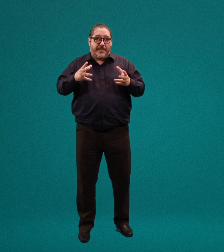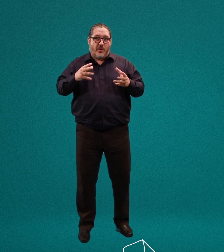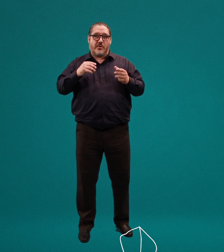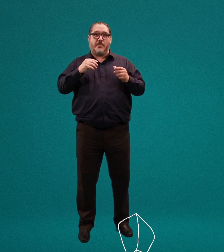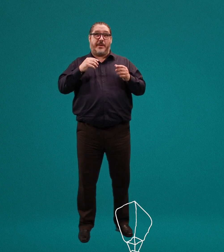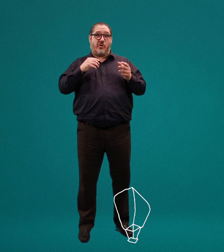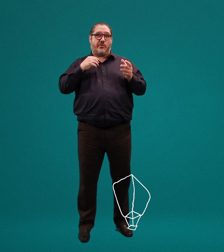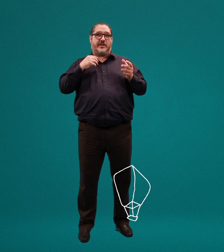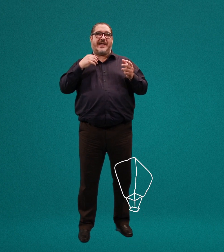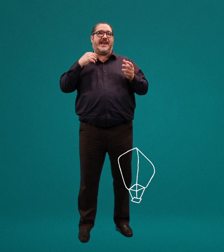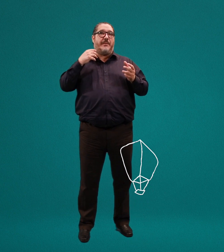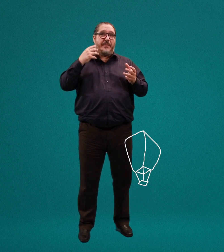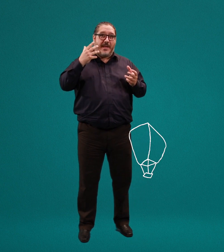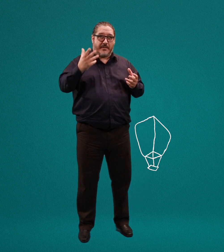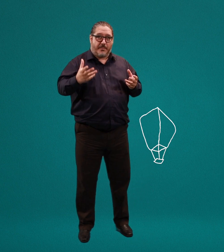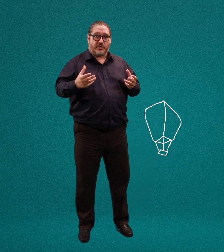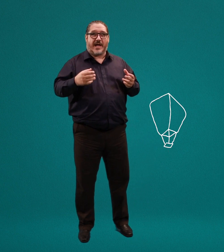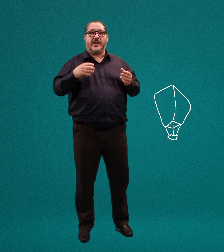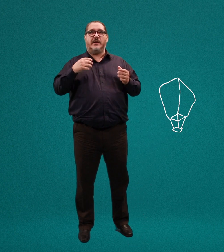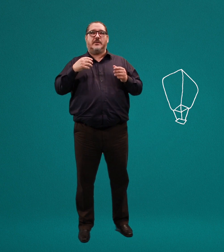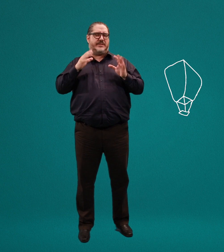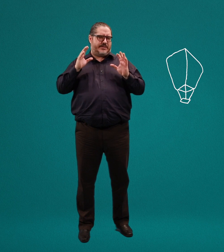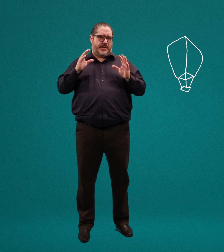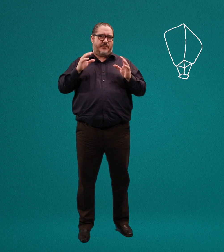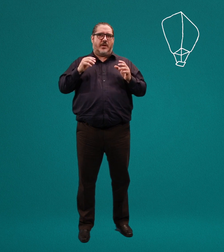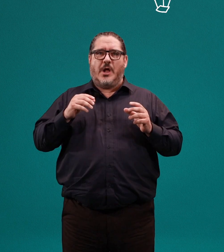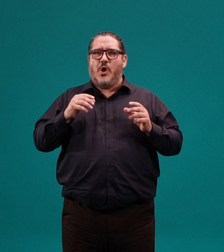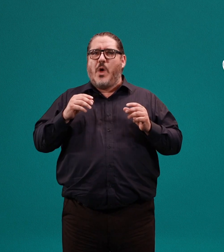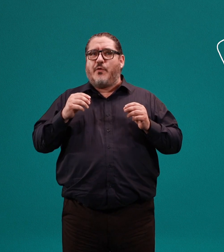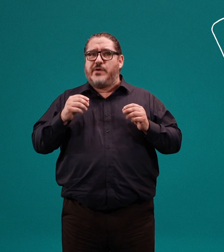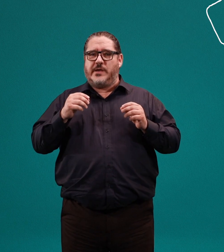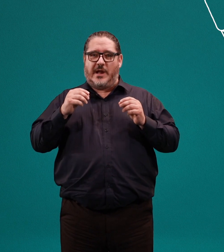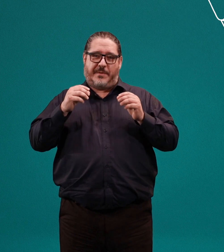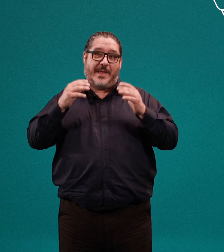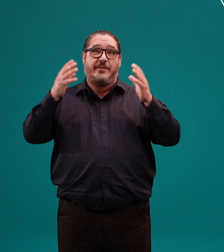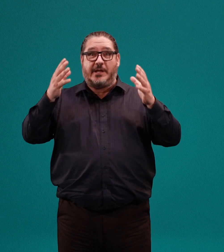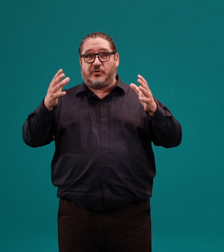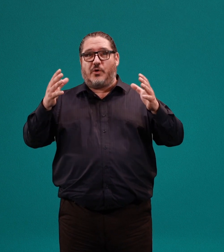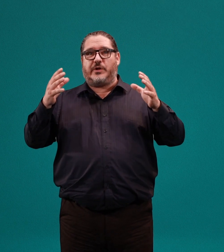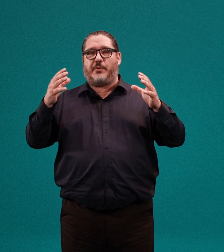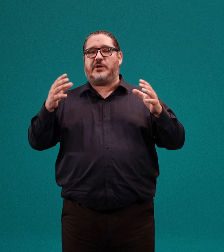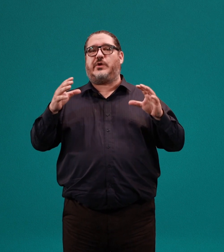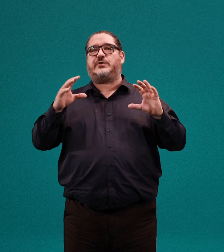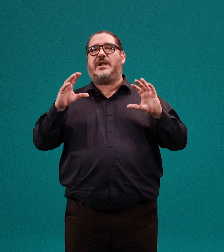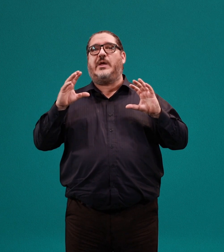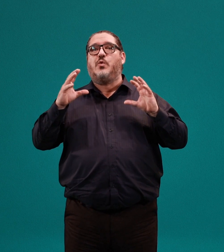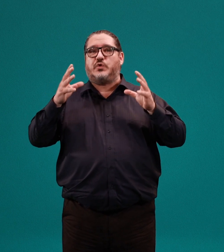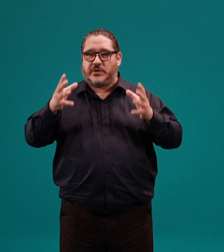periódico digital, el primer portal, etc. Luego fui el primer director del Proyecto Nacional de Uso de